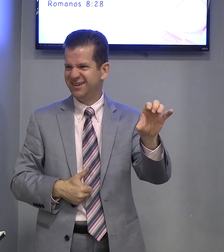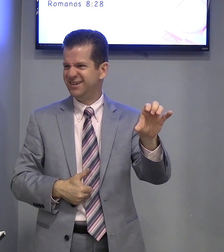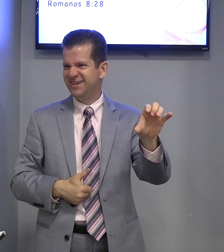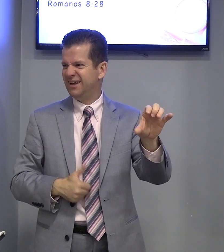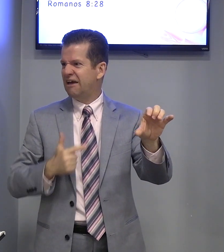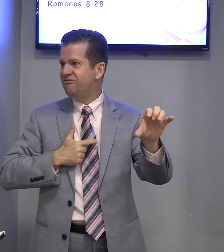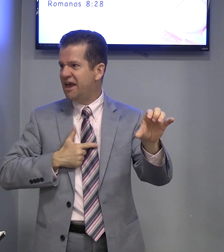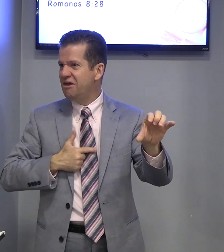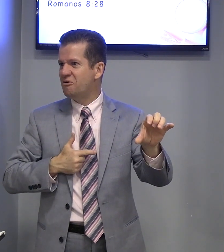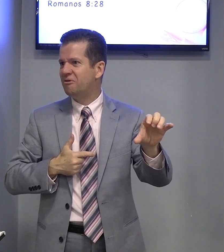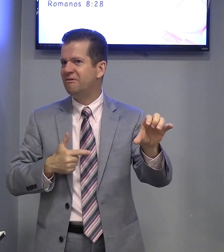É feio.